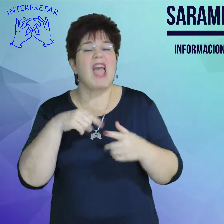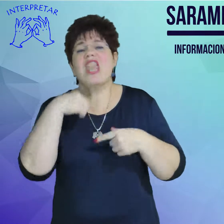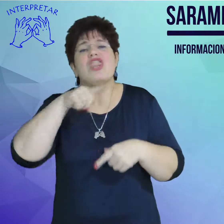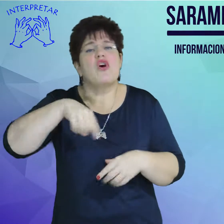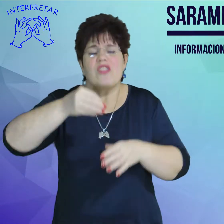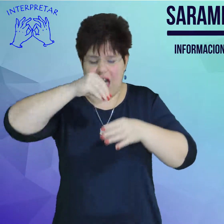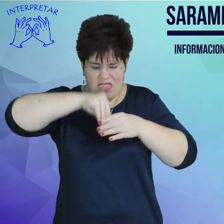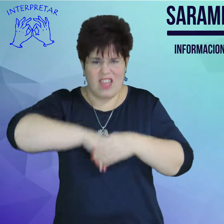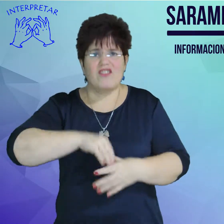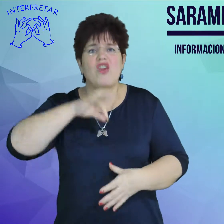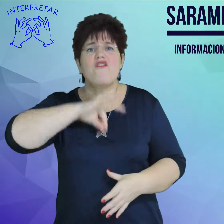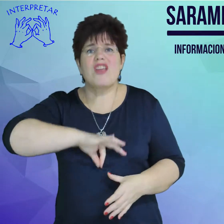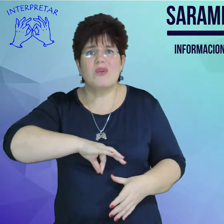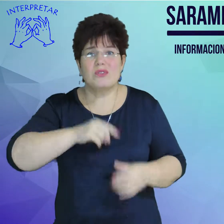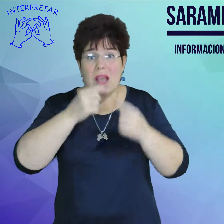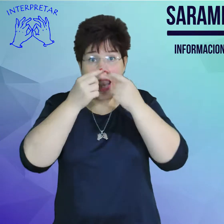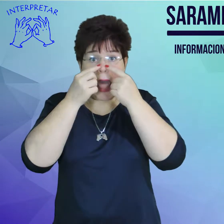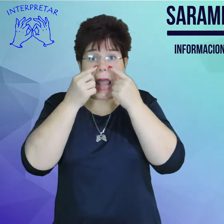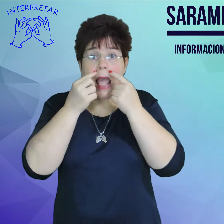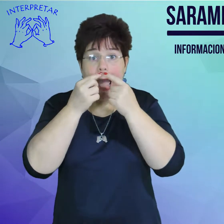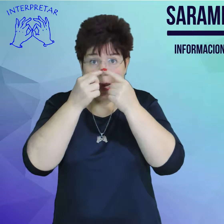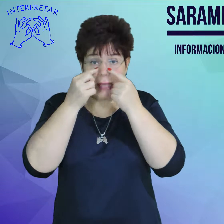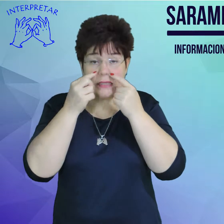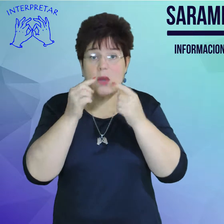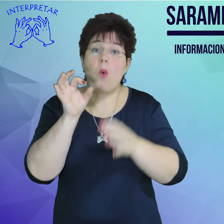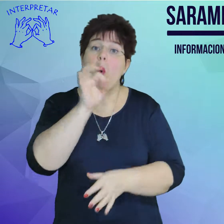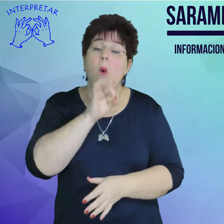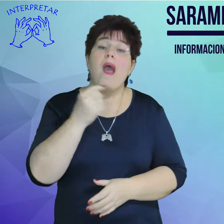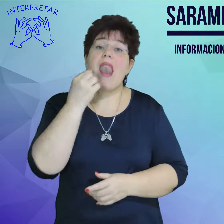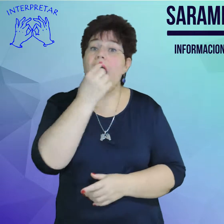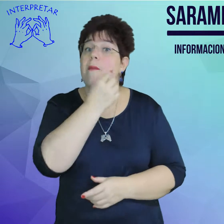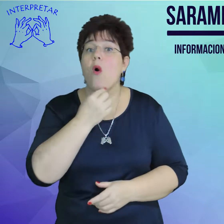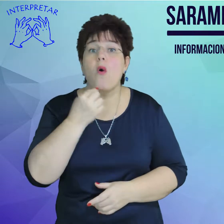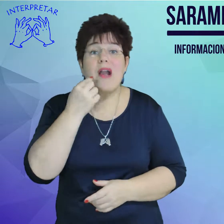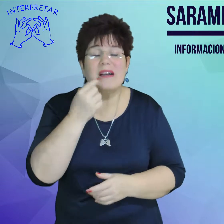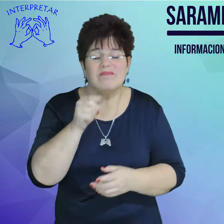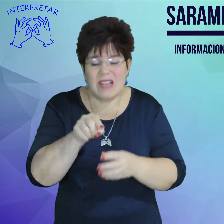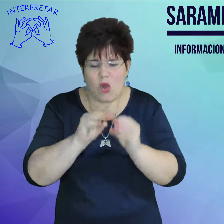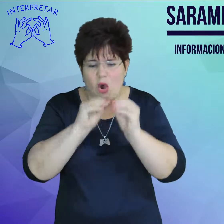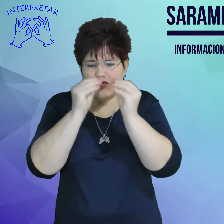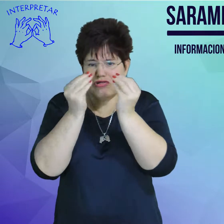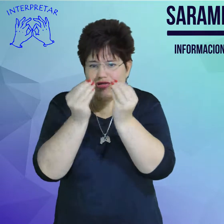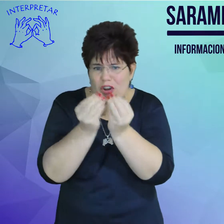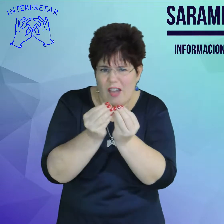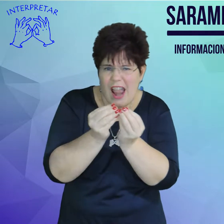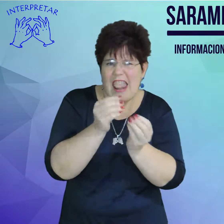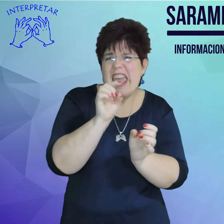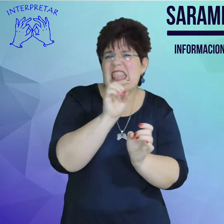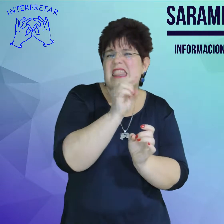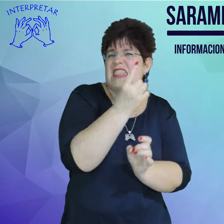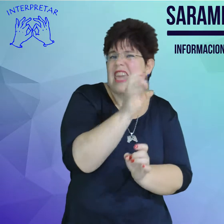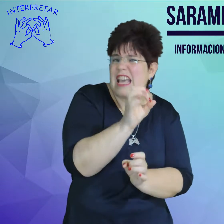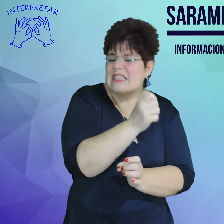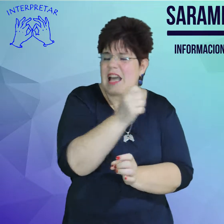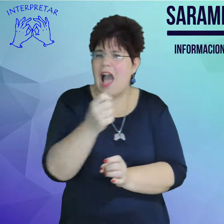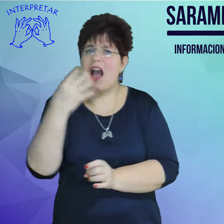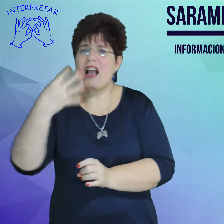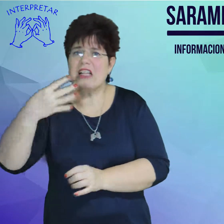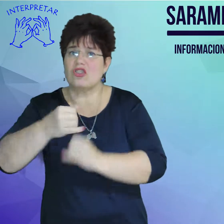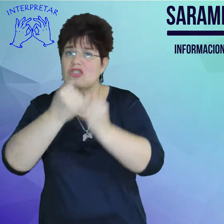oral de las personas. Tiene un periodo de incubación de 10 a 14 días que empieza unos 4 días antes de que la persona